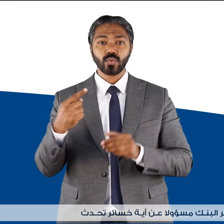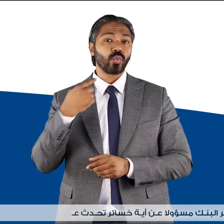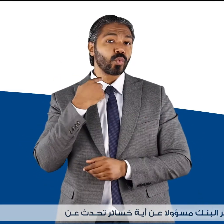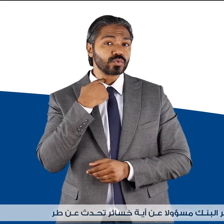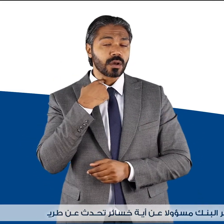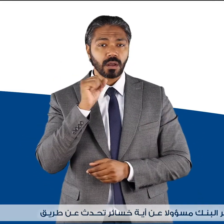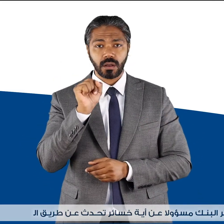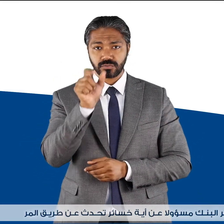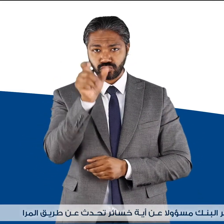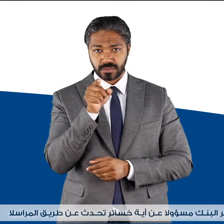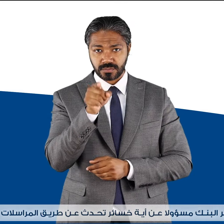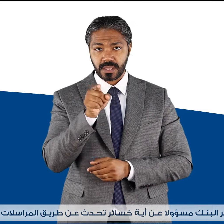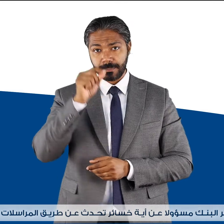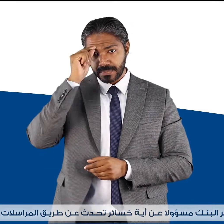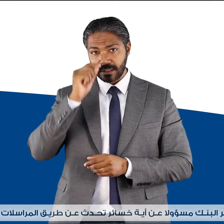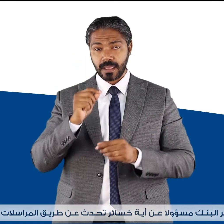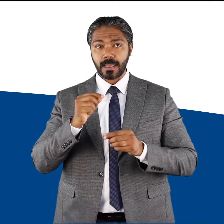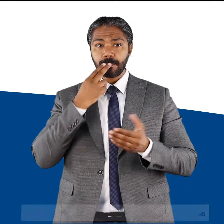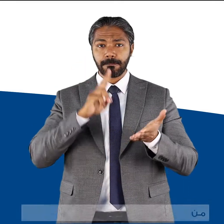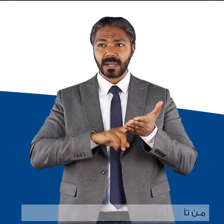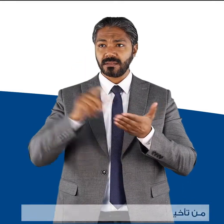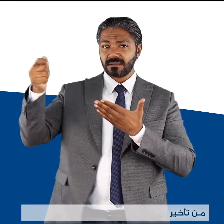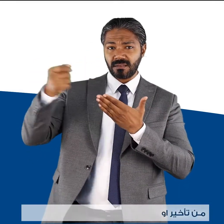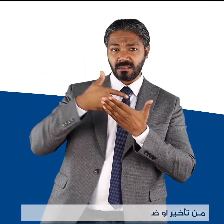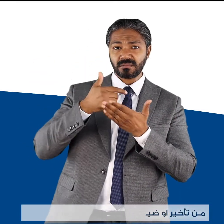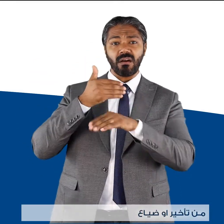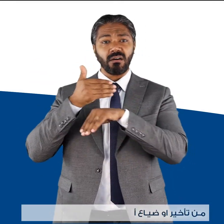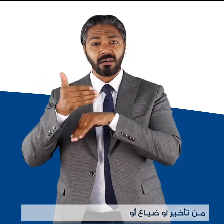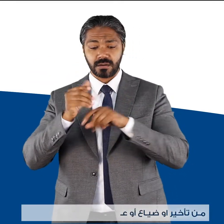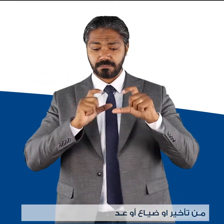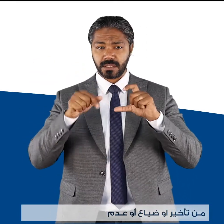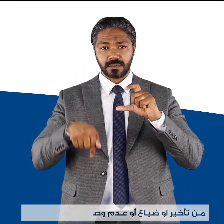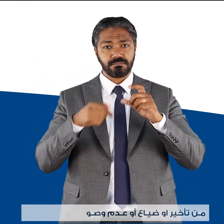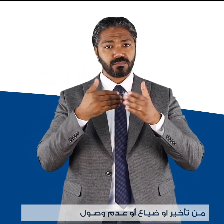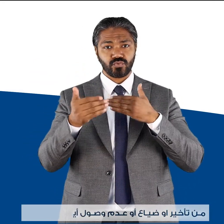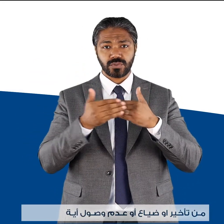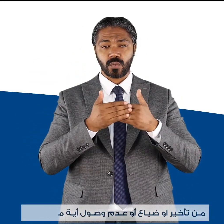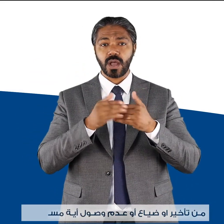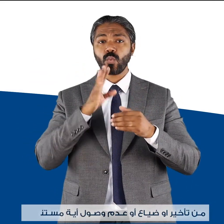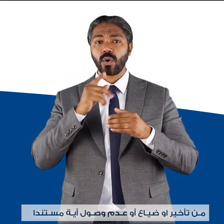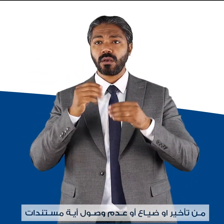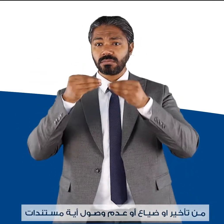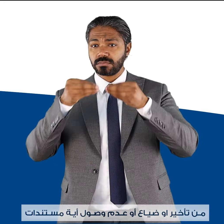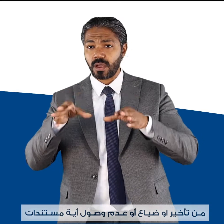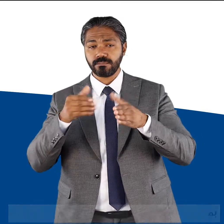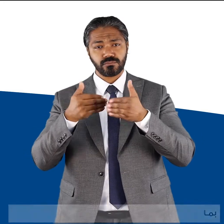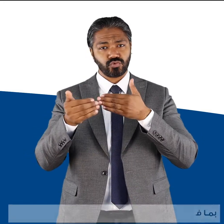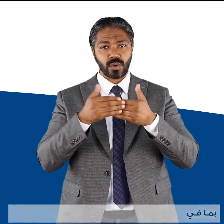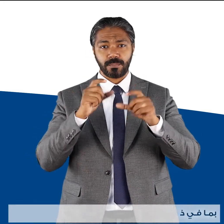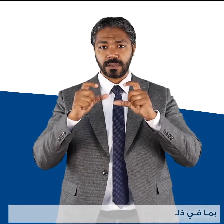تحدث عن طريق المراسلات بالبريد من تأخير أو ضياع أو عدم وصول أي مستندات بما في ذلك